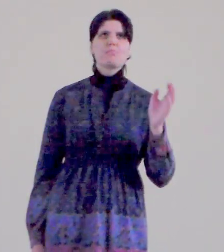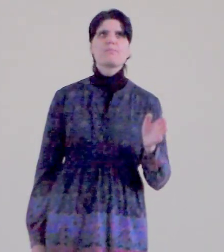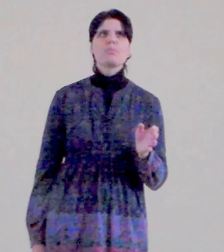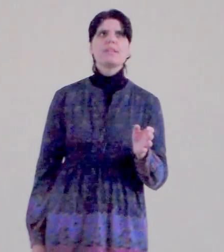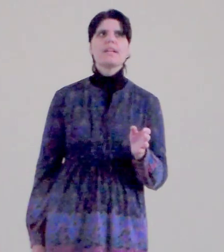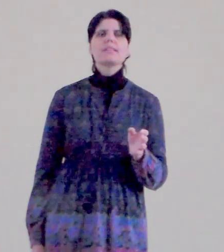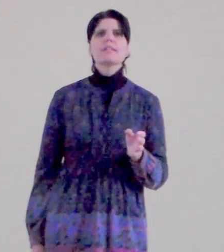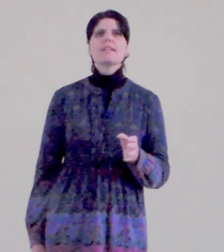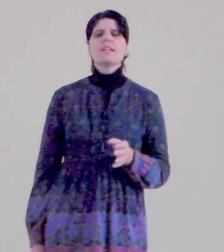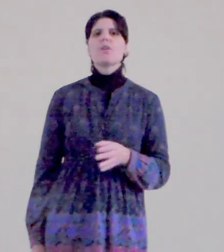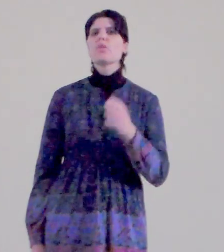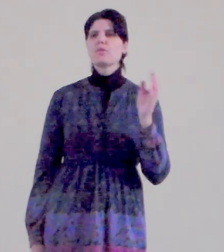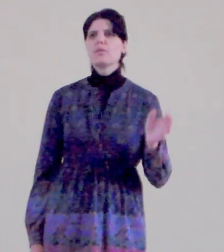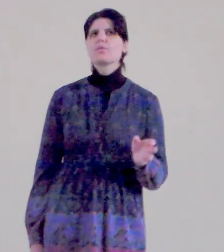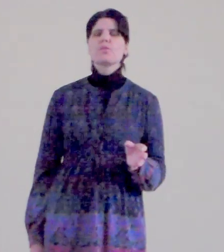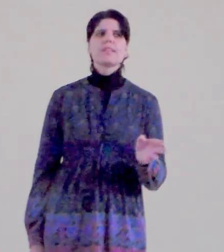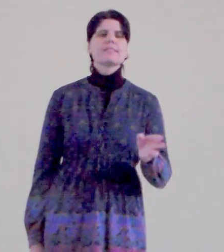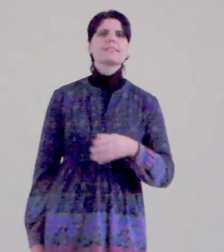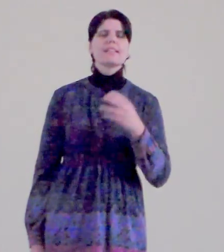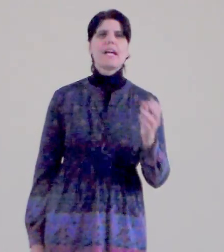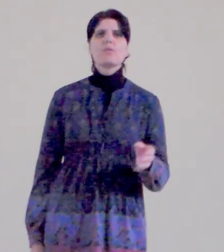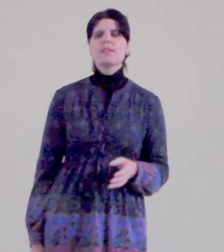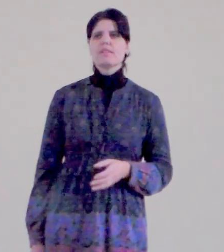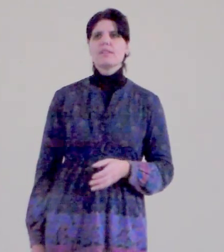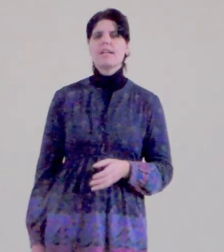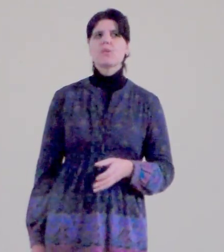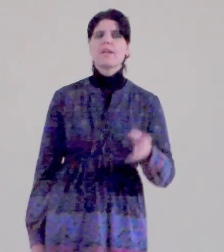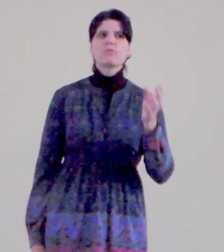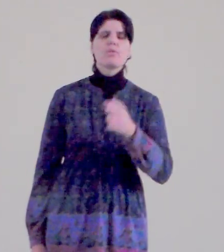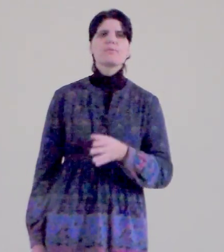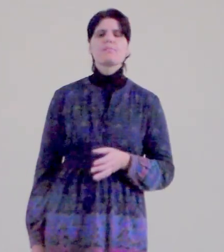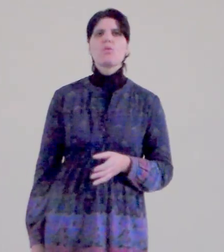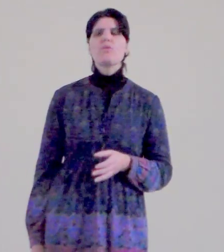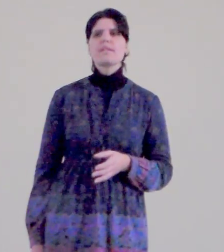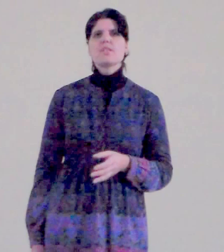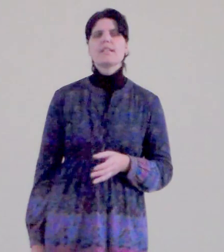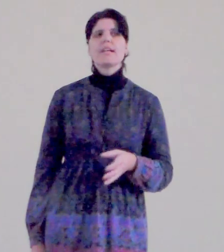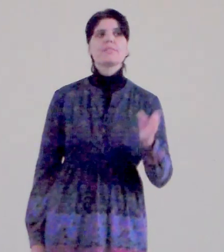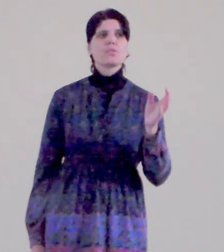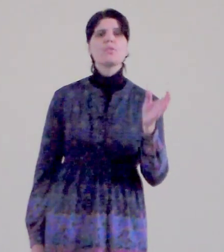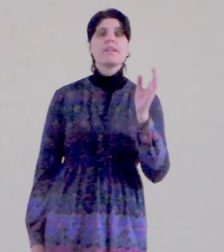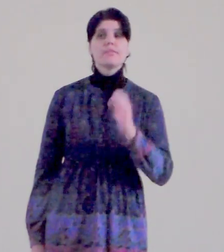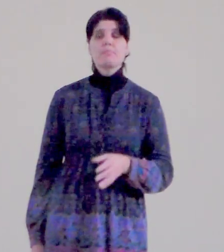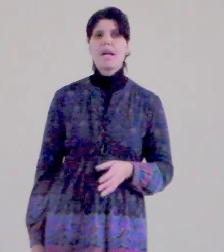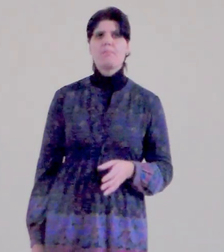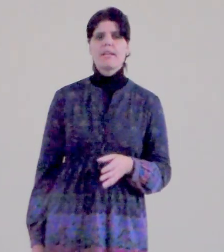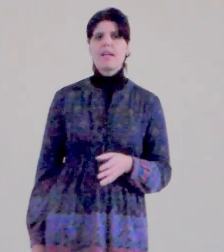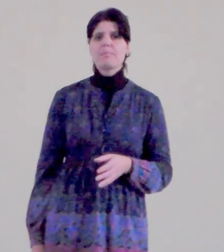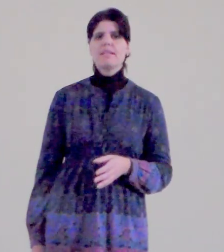připomínat o tom, kdo vlastně se narodil, Haleluja, v komu jsme uvěřili a co mě máme, Amen,